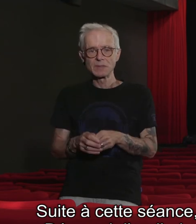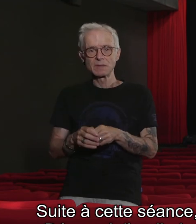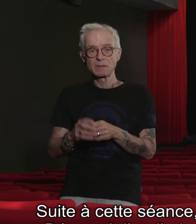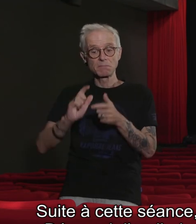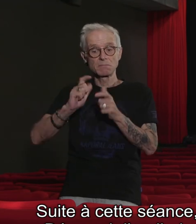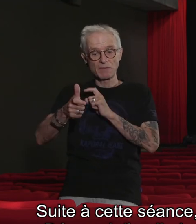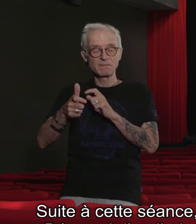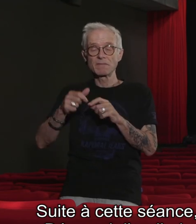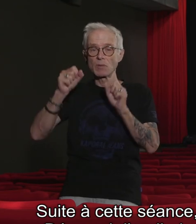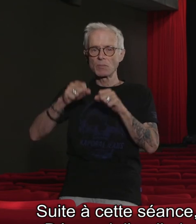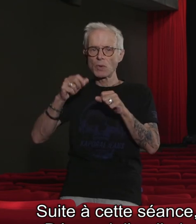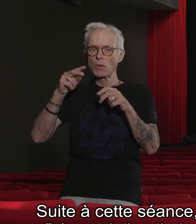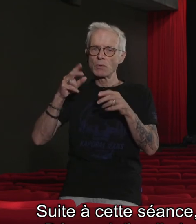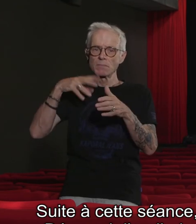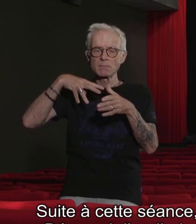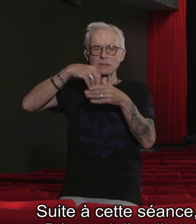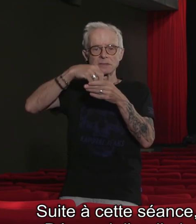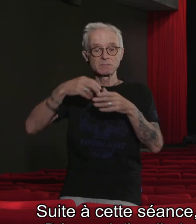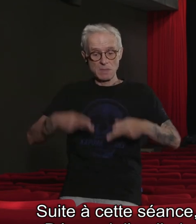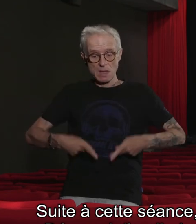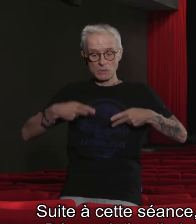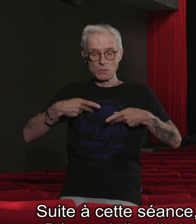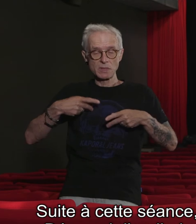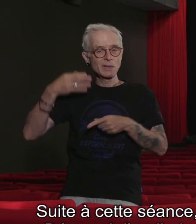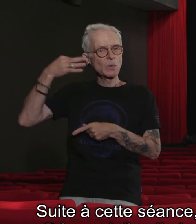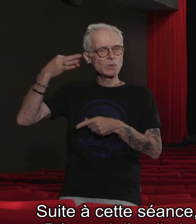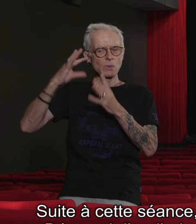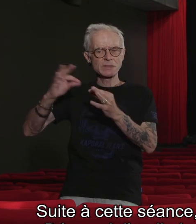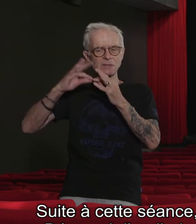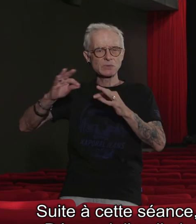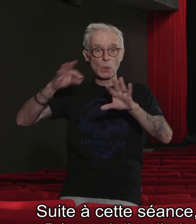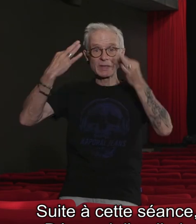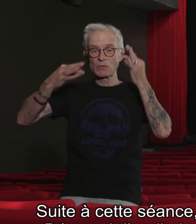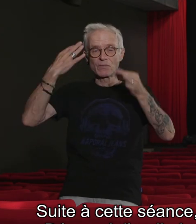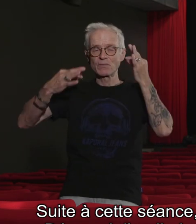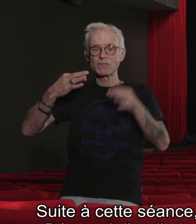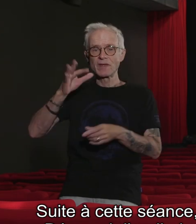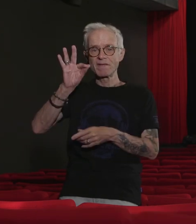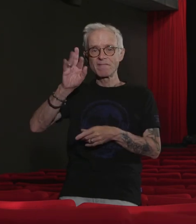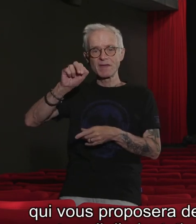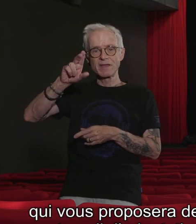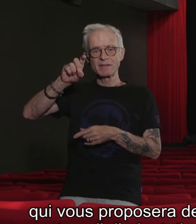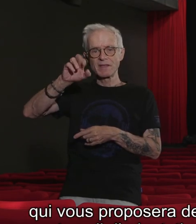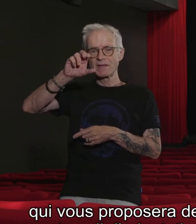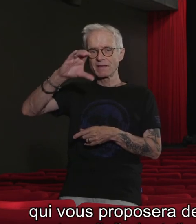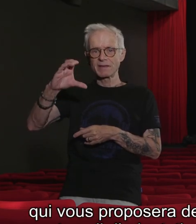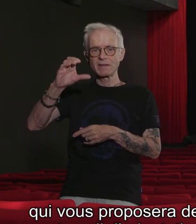pourrez assister à l'atelier « Découvrir l'audio-description » avec Frédéric Gonan, qui vous proposera de mieux